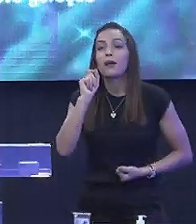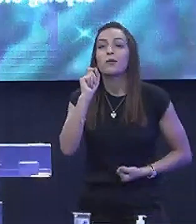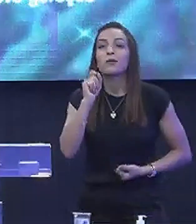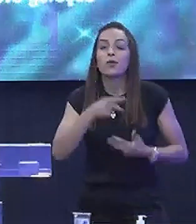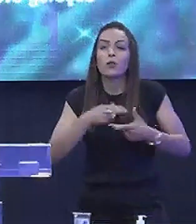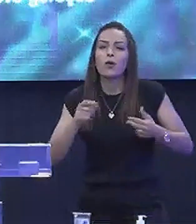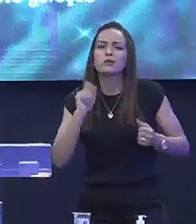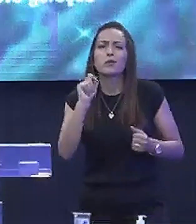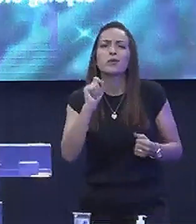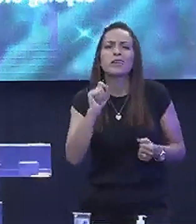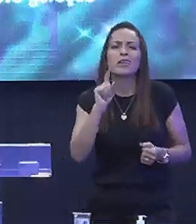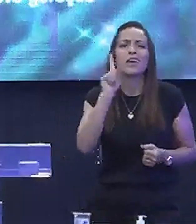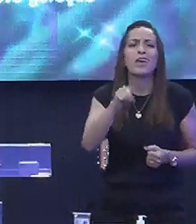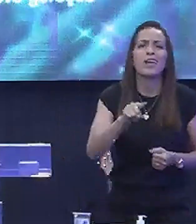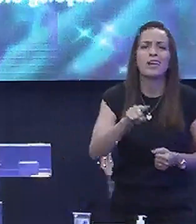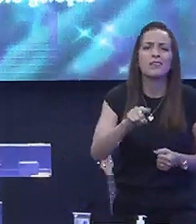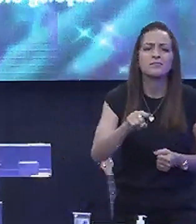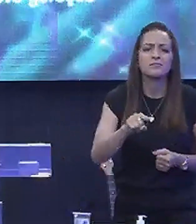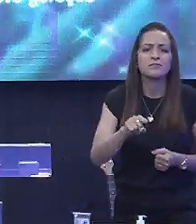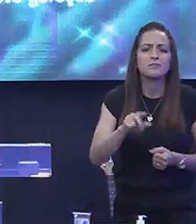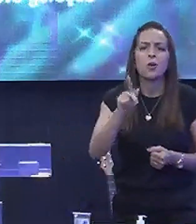é o pasto Da ovelha?